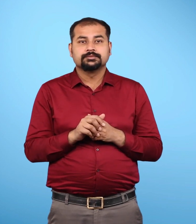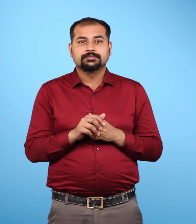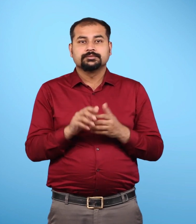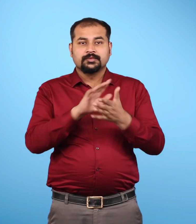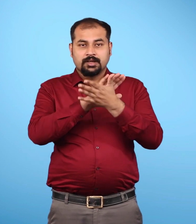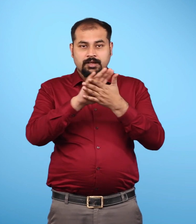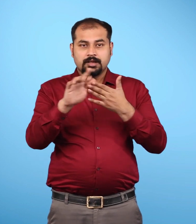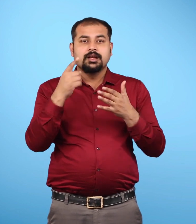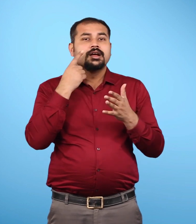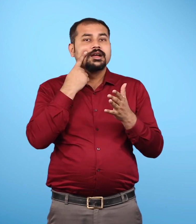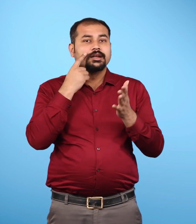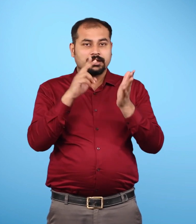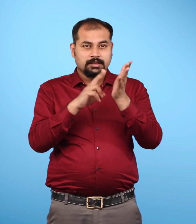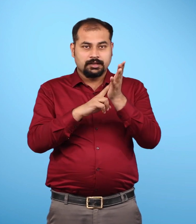हिंद महासागर